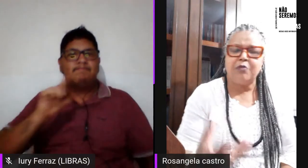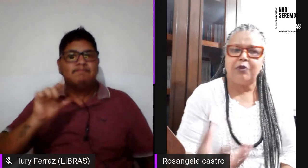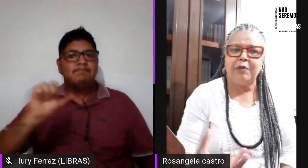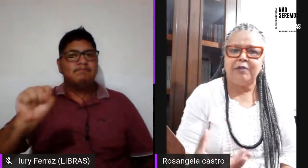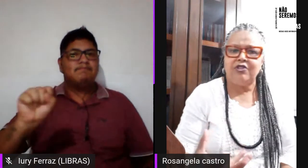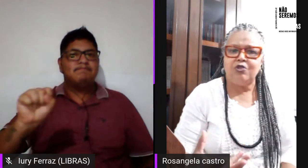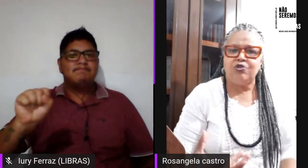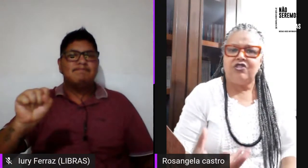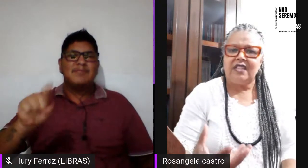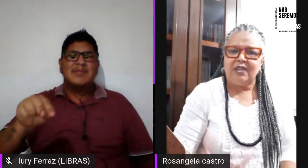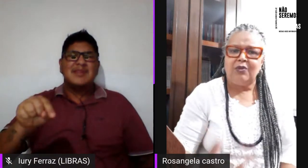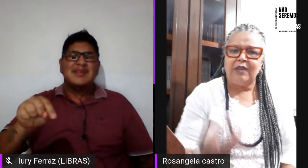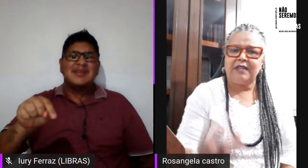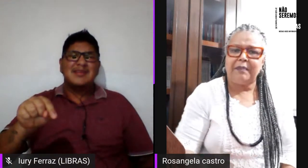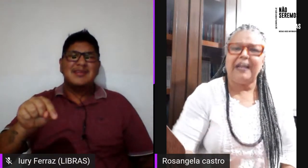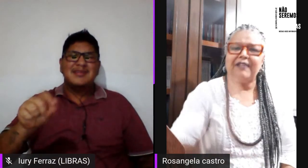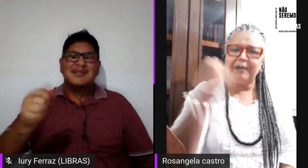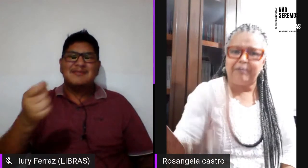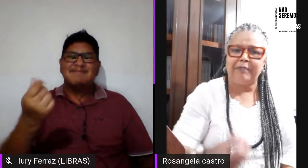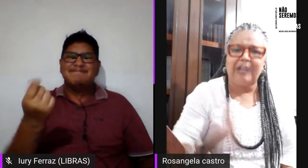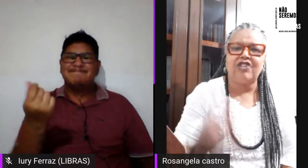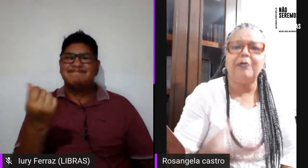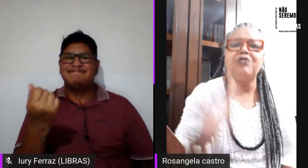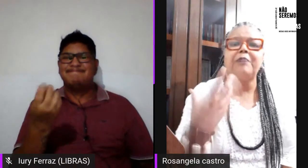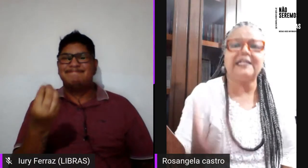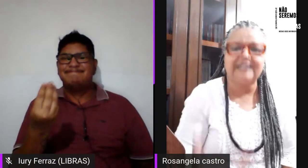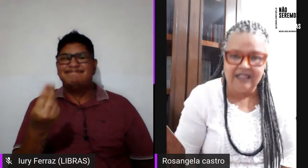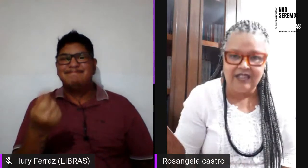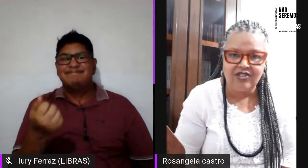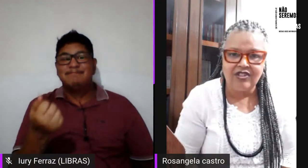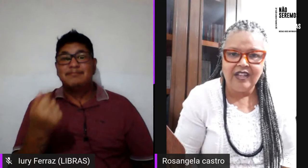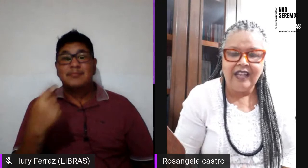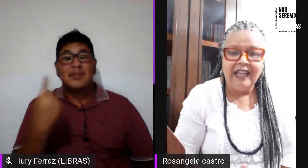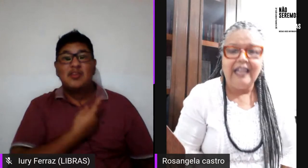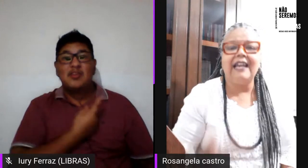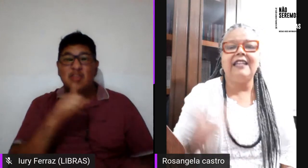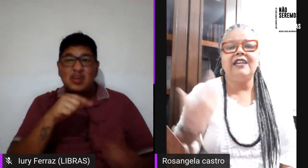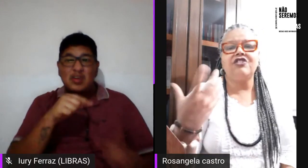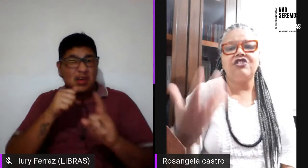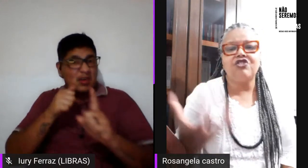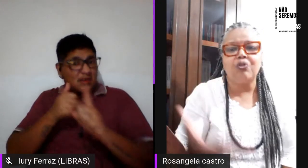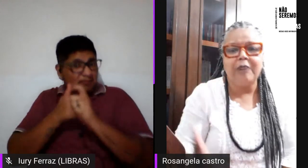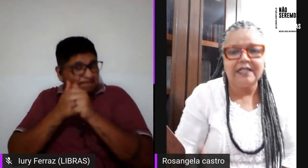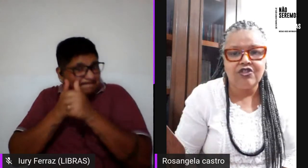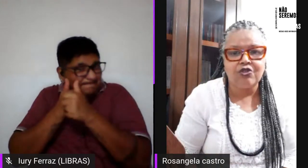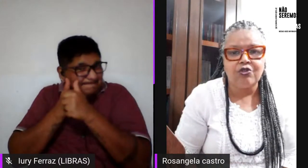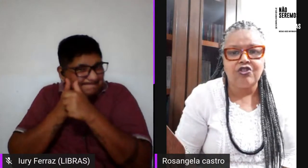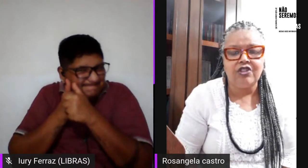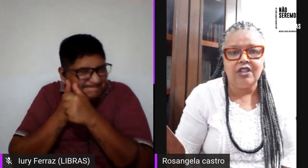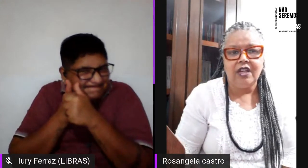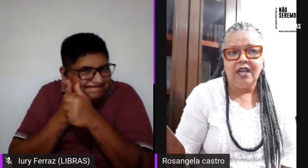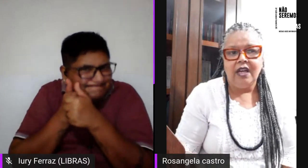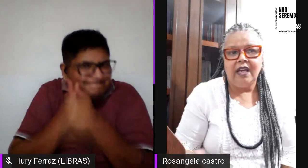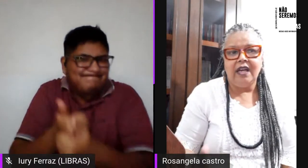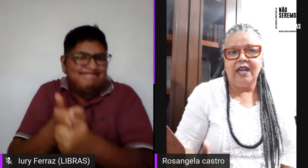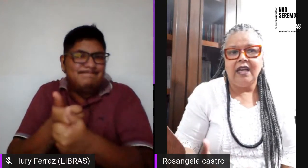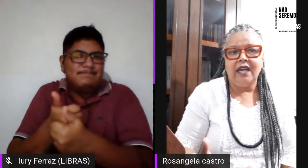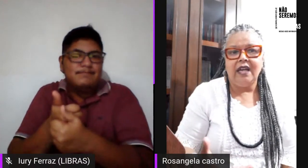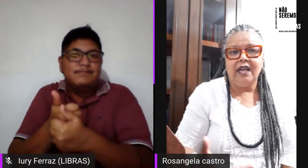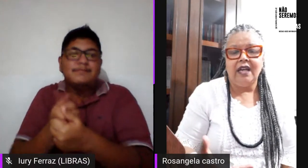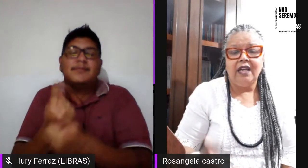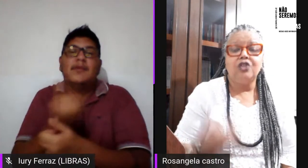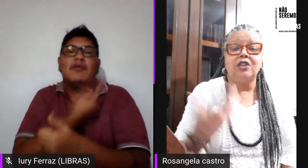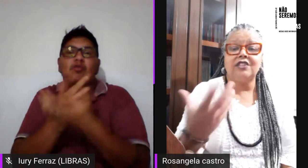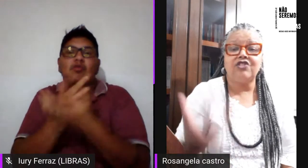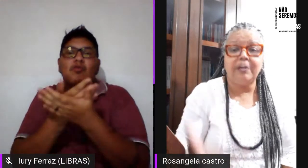eu não tenho problema nenhum de dizer não essa palavra, praticamente perseguidas, e ali a gente começa a discutir, é,